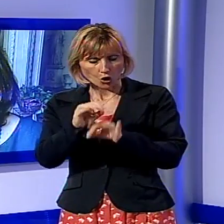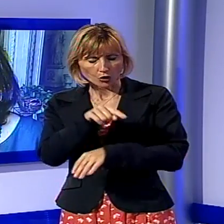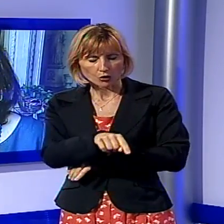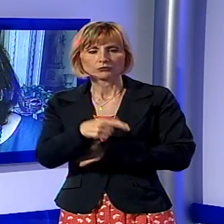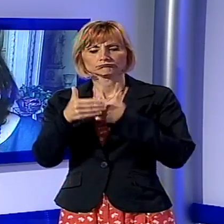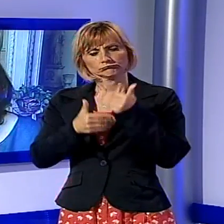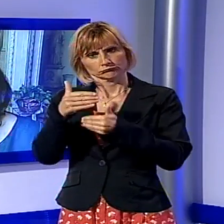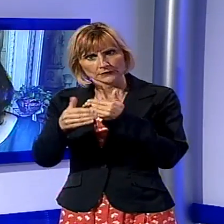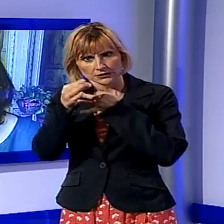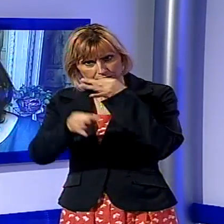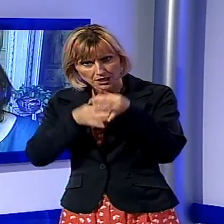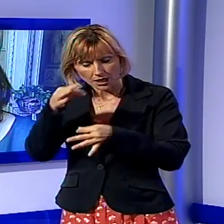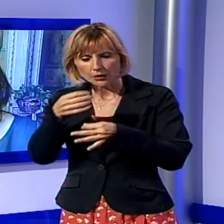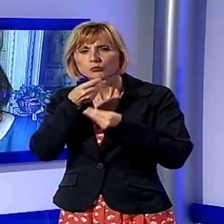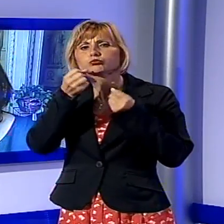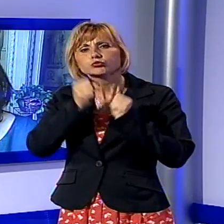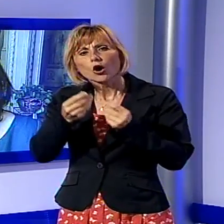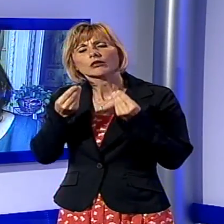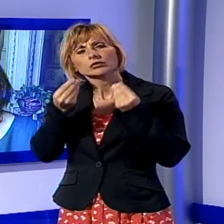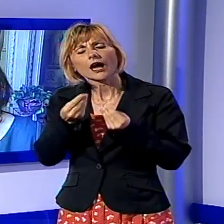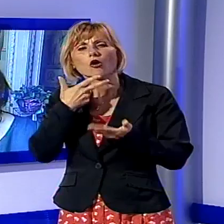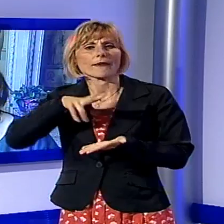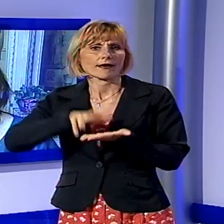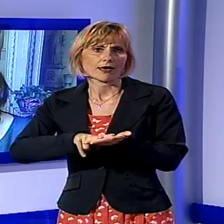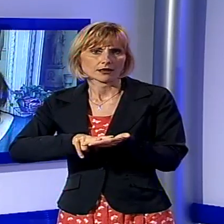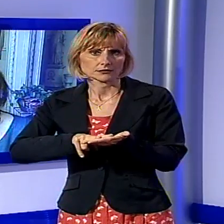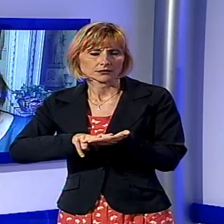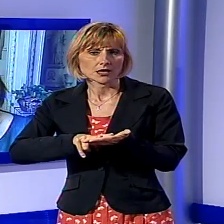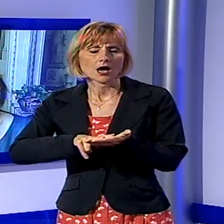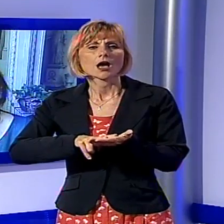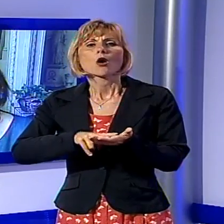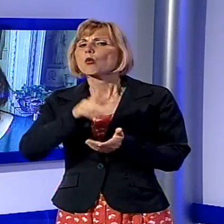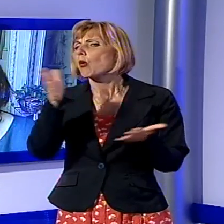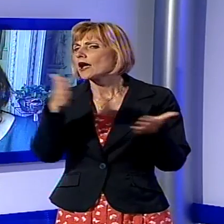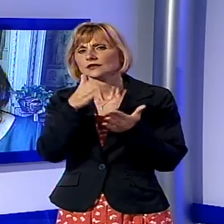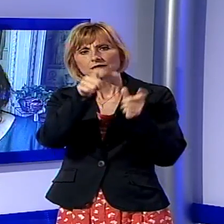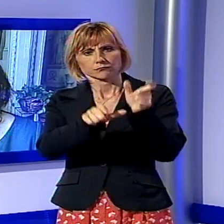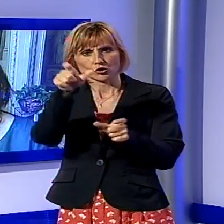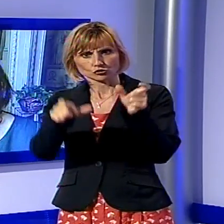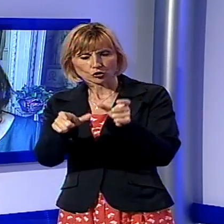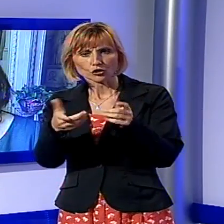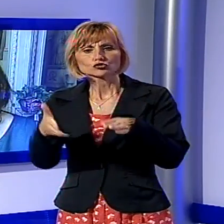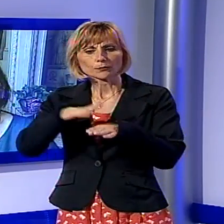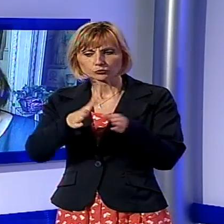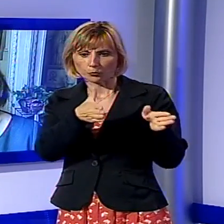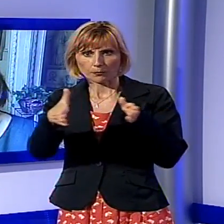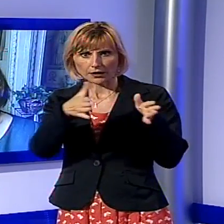garantiscono anche tutti coloro che in questo momento di congiuntura economica hanno